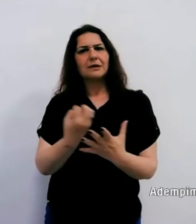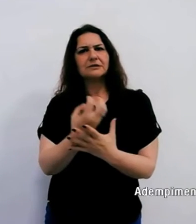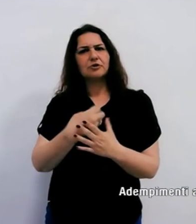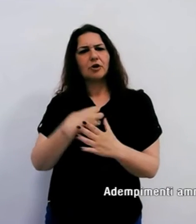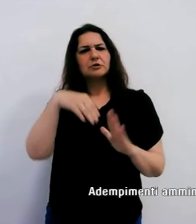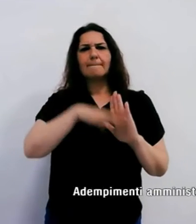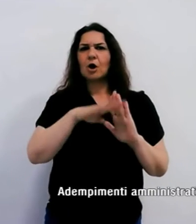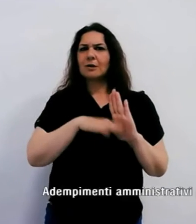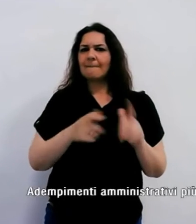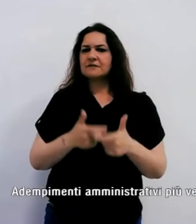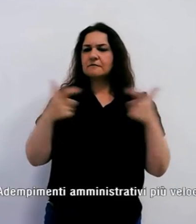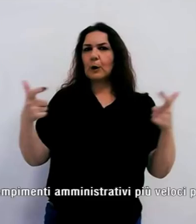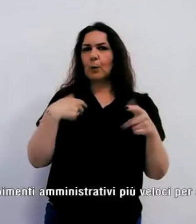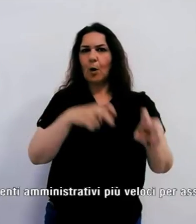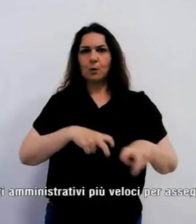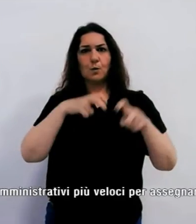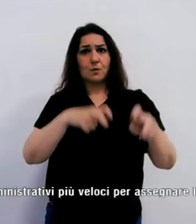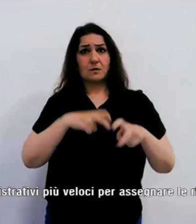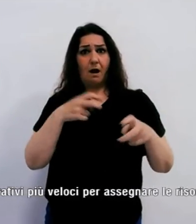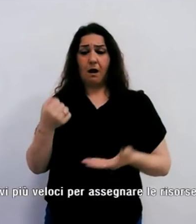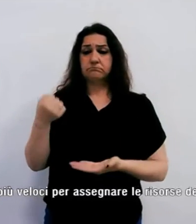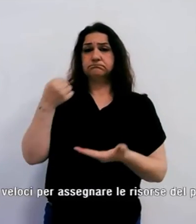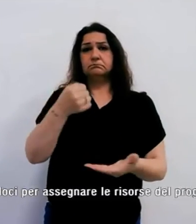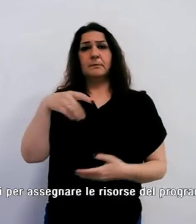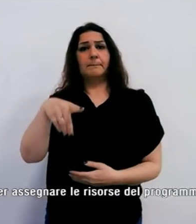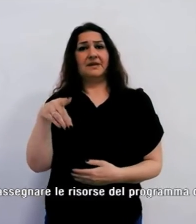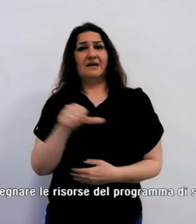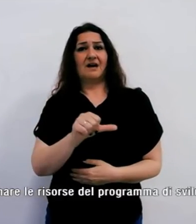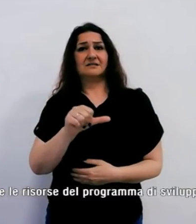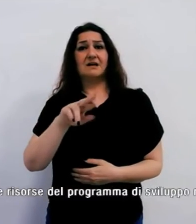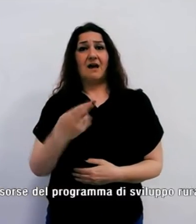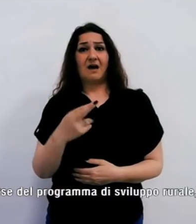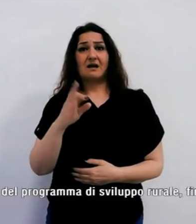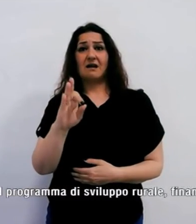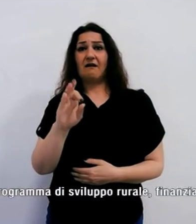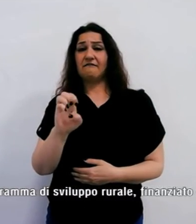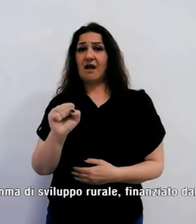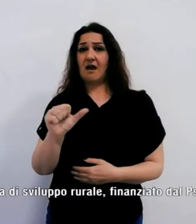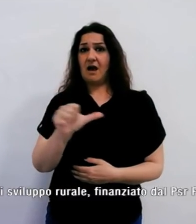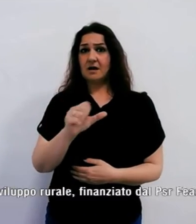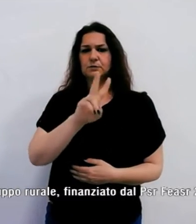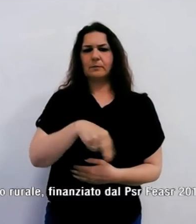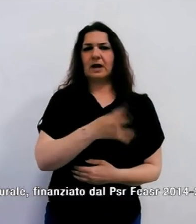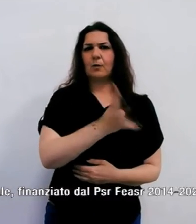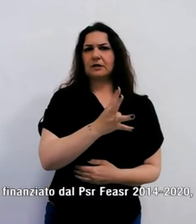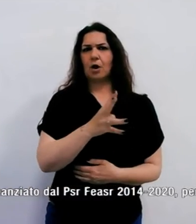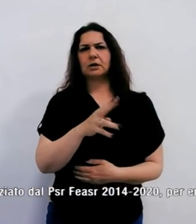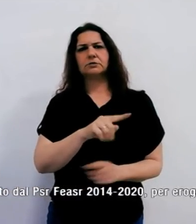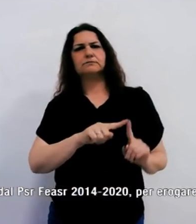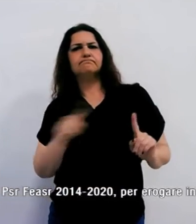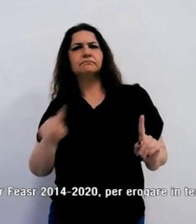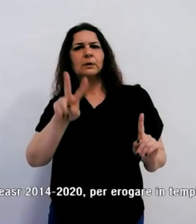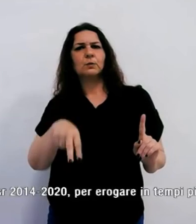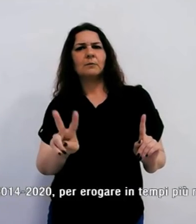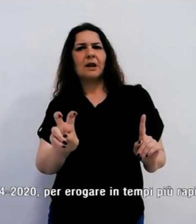finanziato dal PSR FEAS 2014-2020 per erogare in